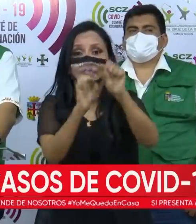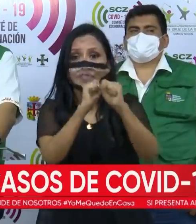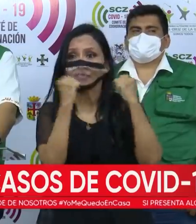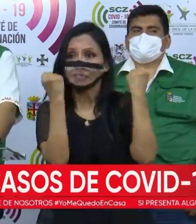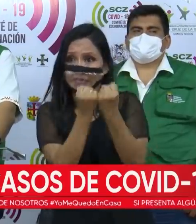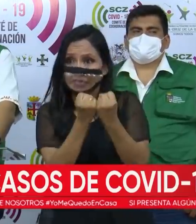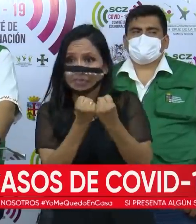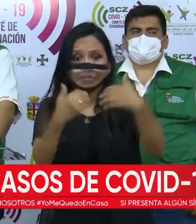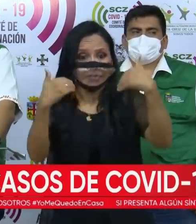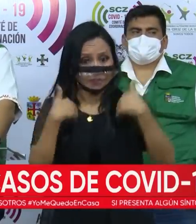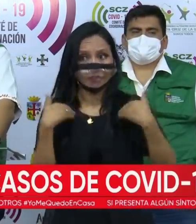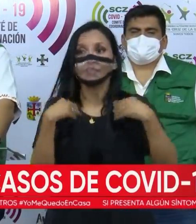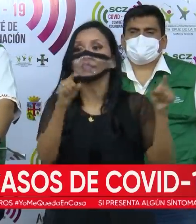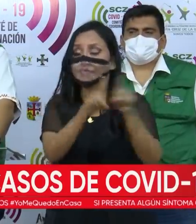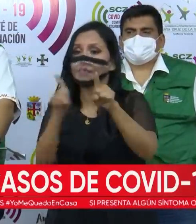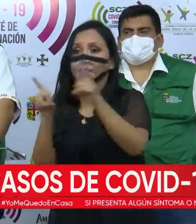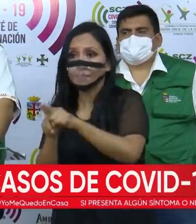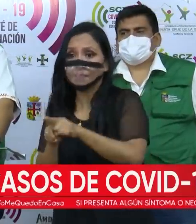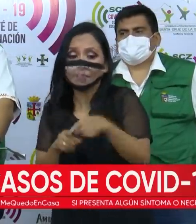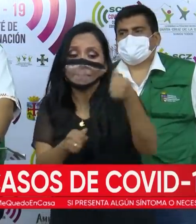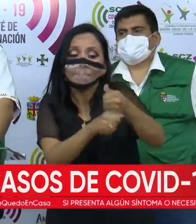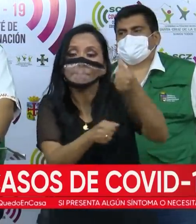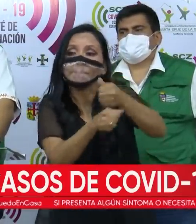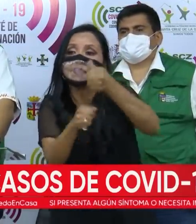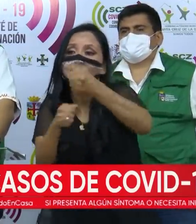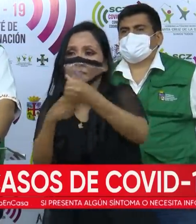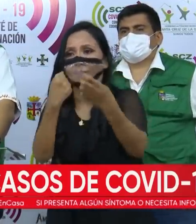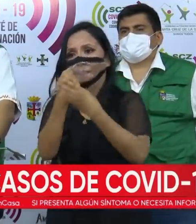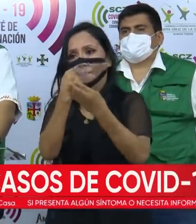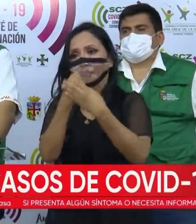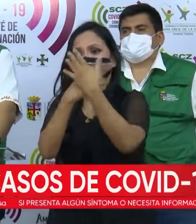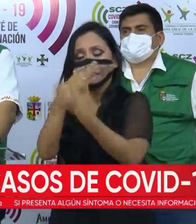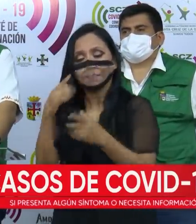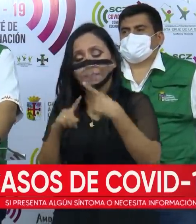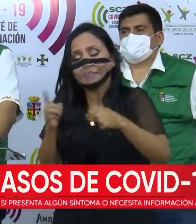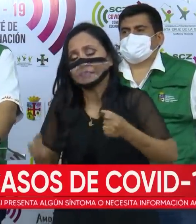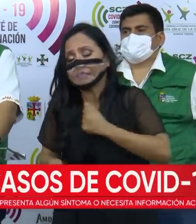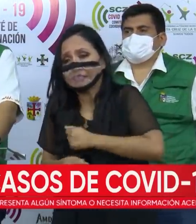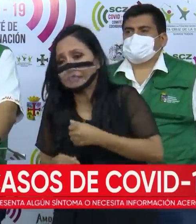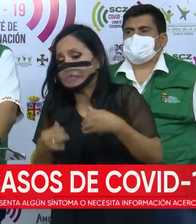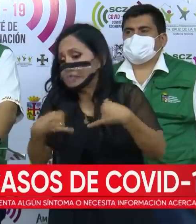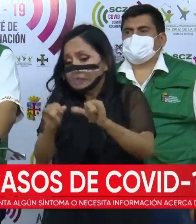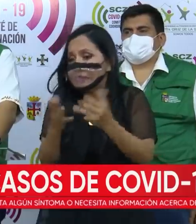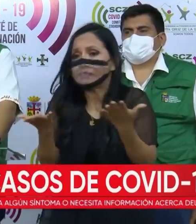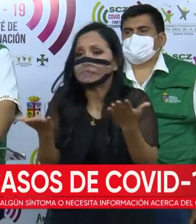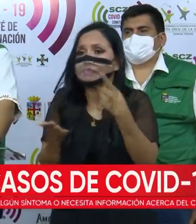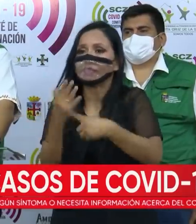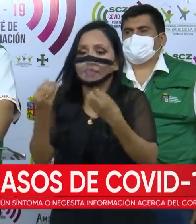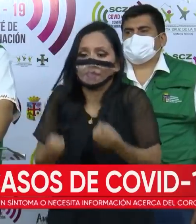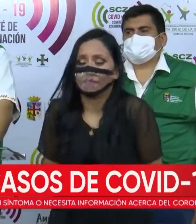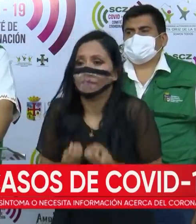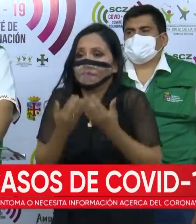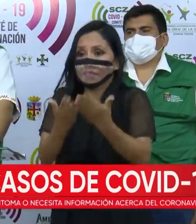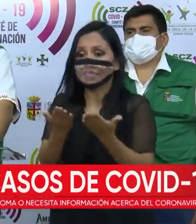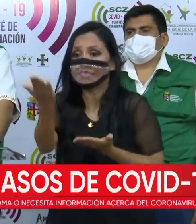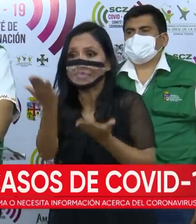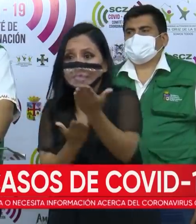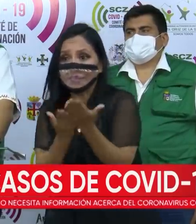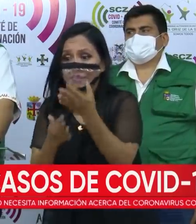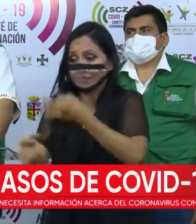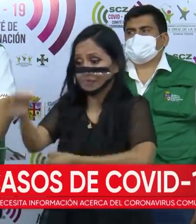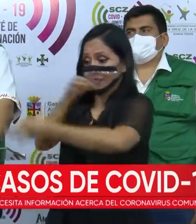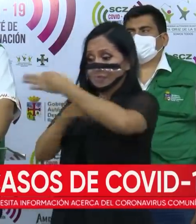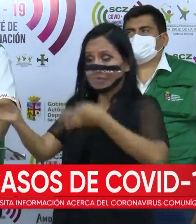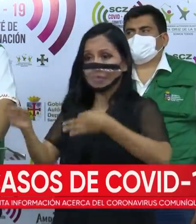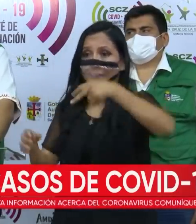tiene también sus respectivos bancos de sangre, pero lamentablemente aún no han podido ofrecer el servicio de donación